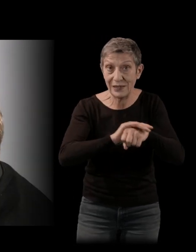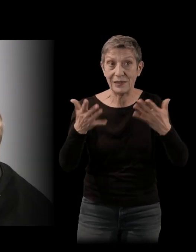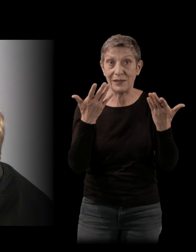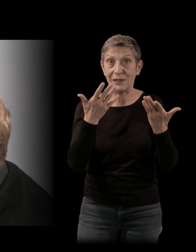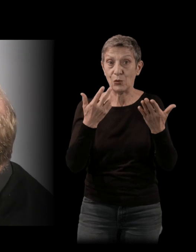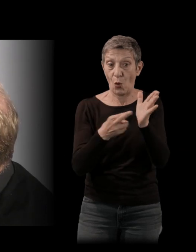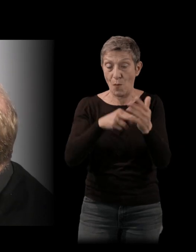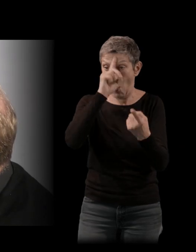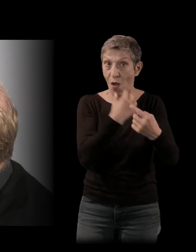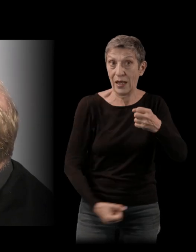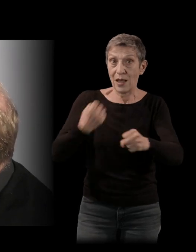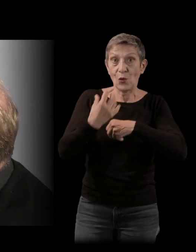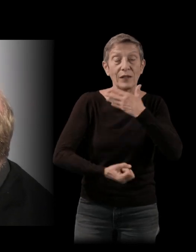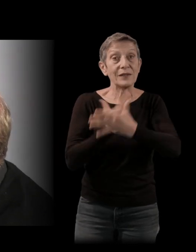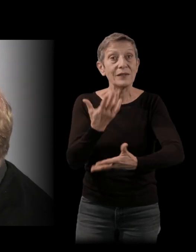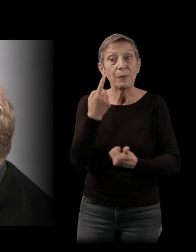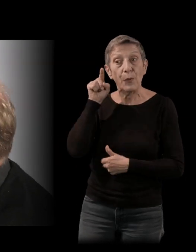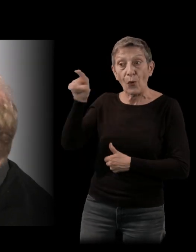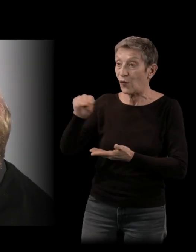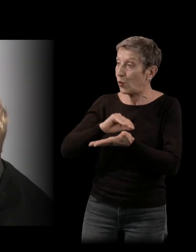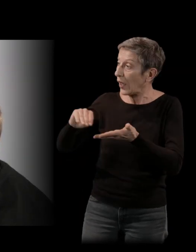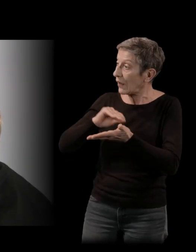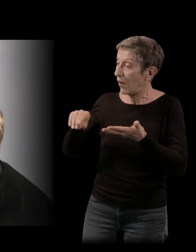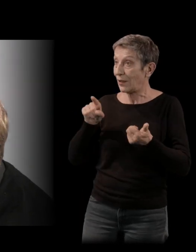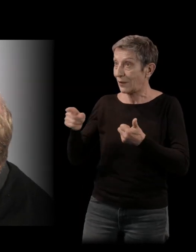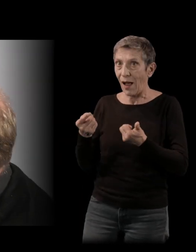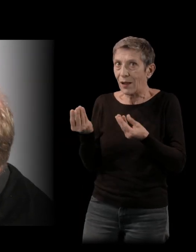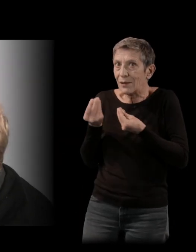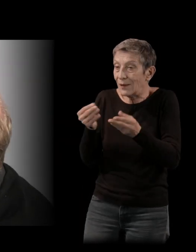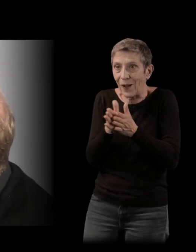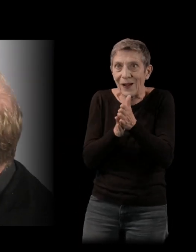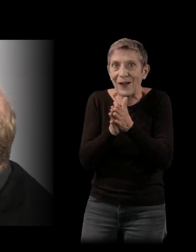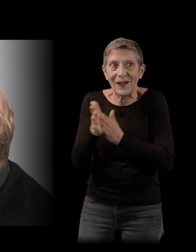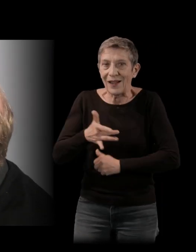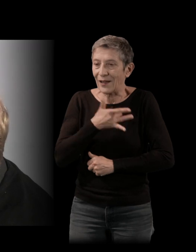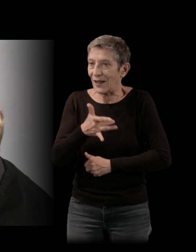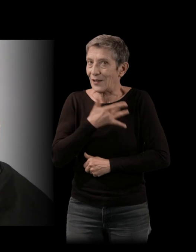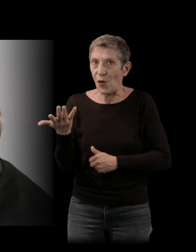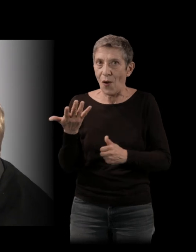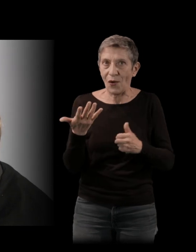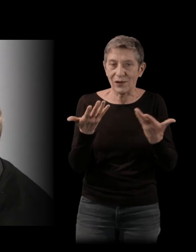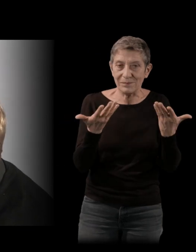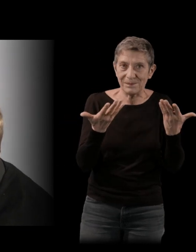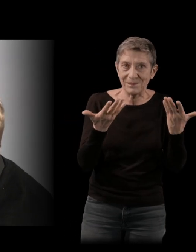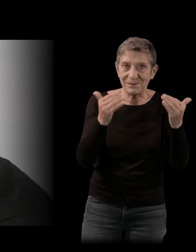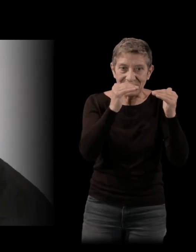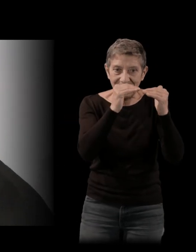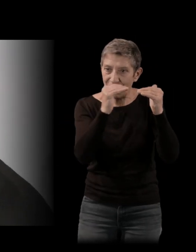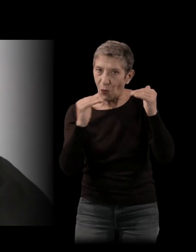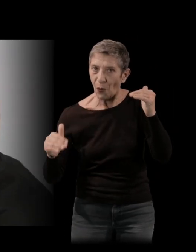que vous, en tant qu'écrivaine, ça a été sans doute quelque chose de très stimulant de travailler ces différents registres. En réalité, c